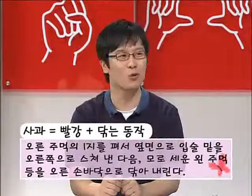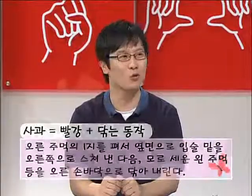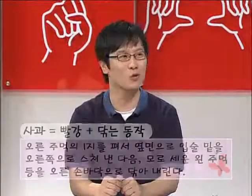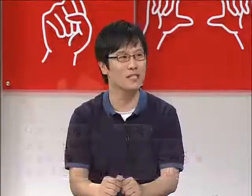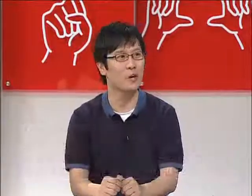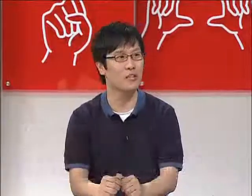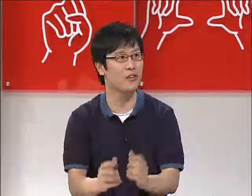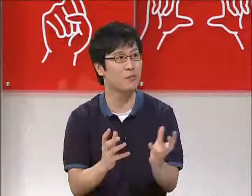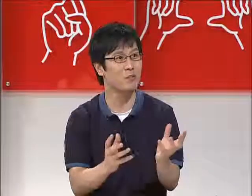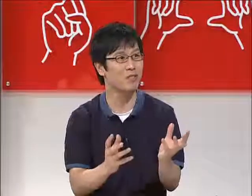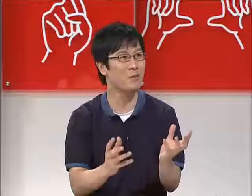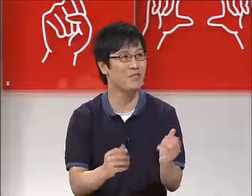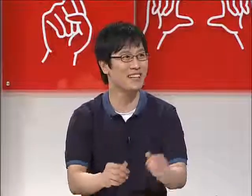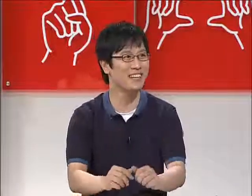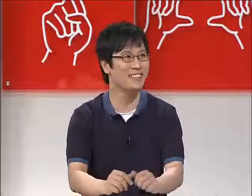고추와 사과 단어 한 번 연습해 보실까요?